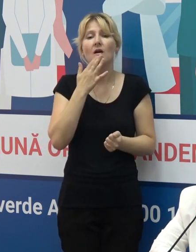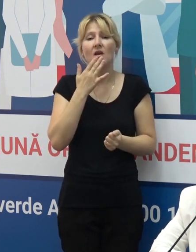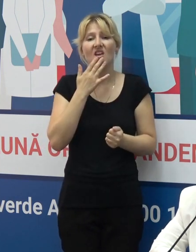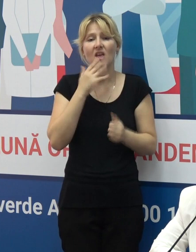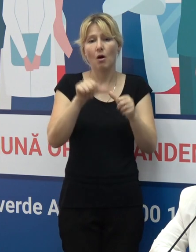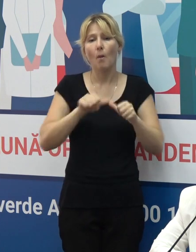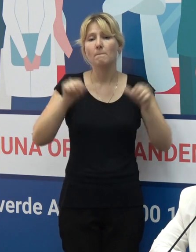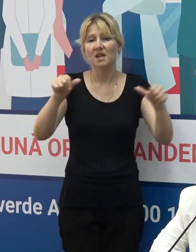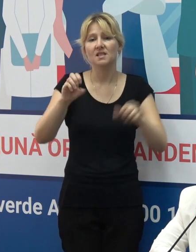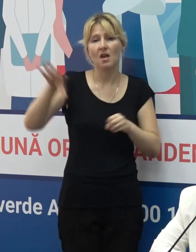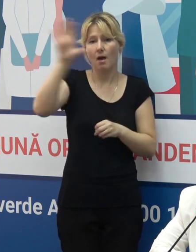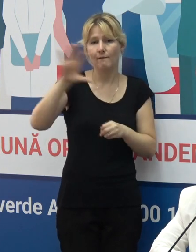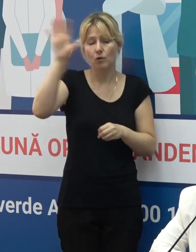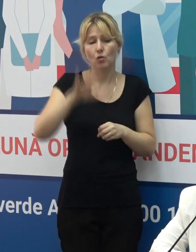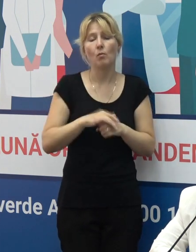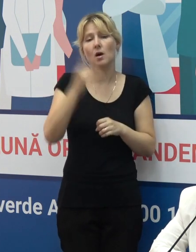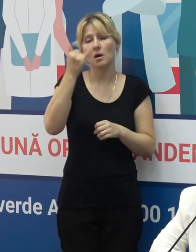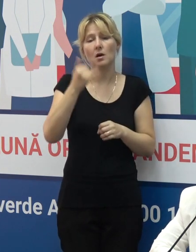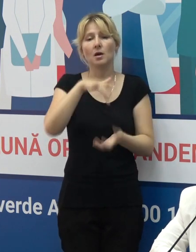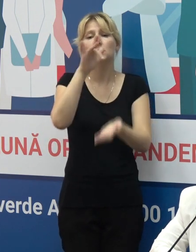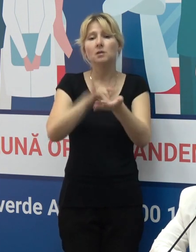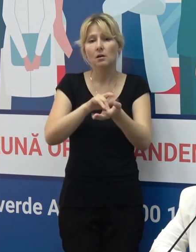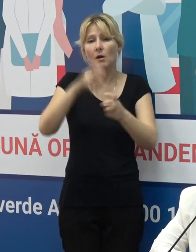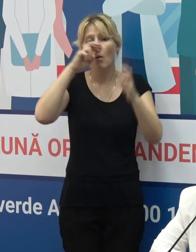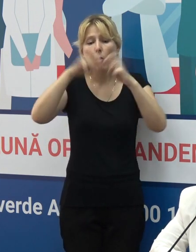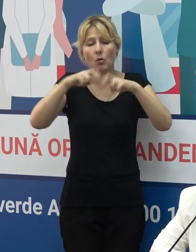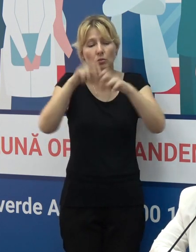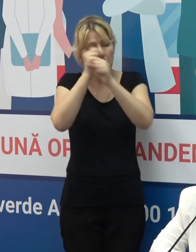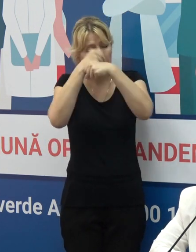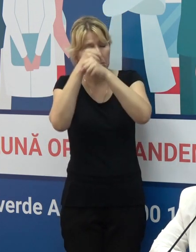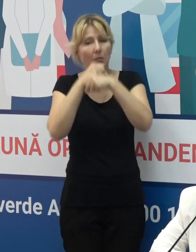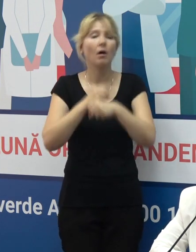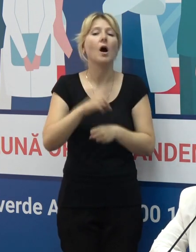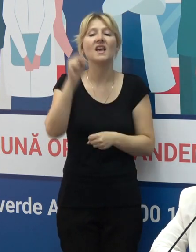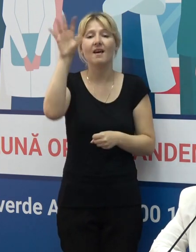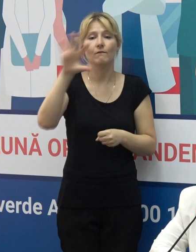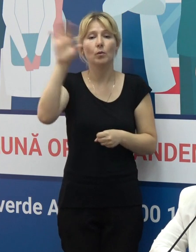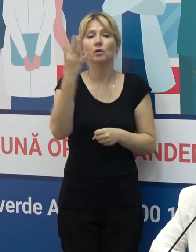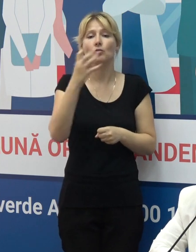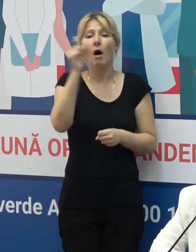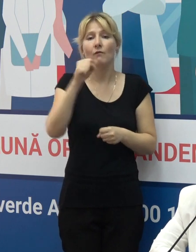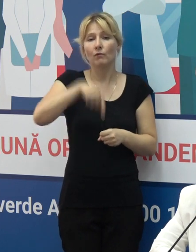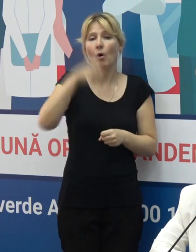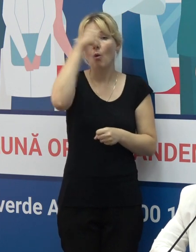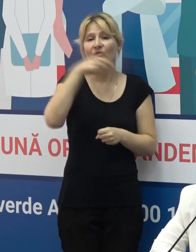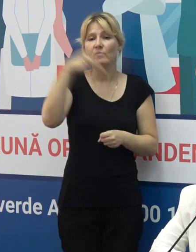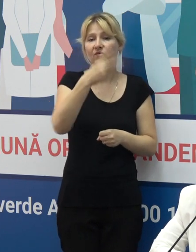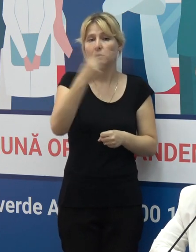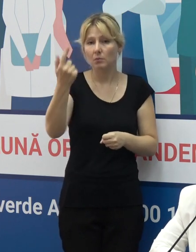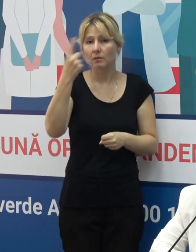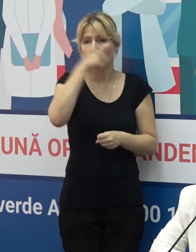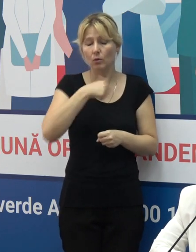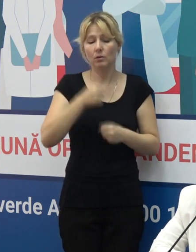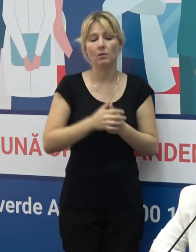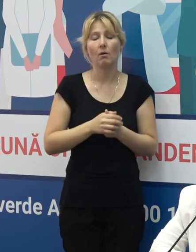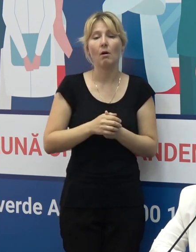Medicamente și a Centrului de Control la Maladeilor din Europa din data de 4 august, anul curent. Și